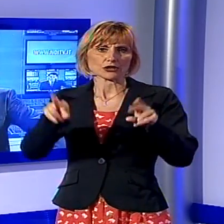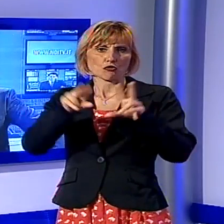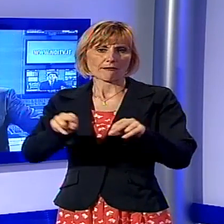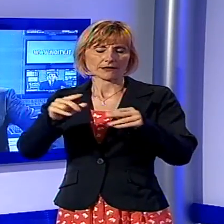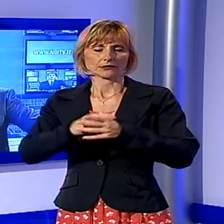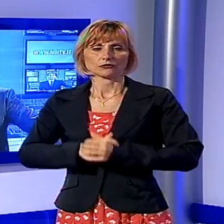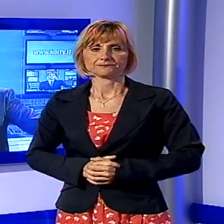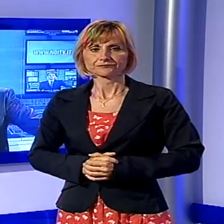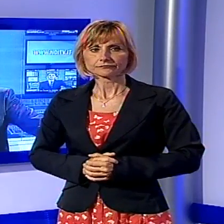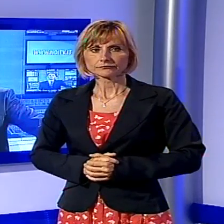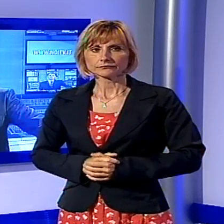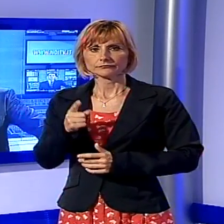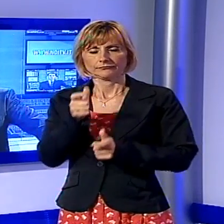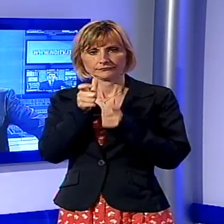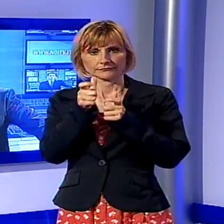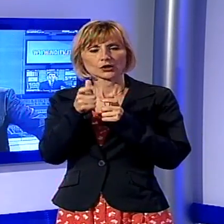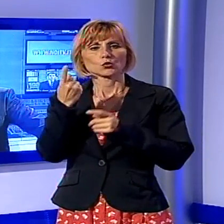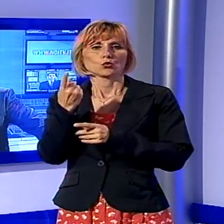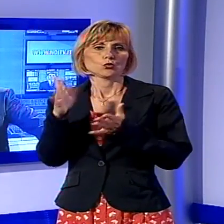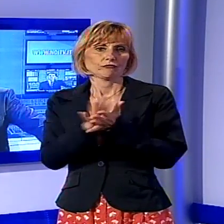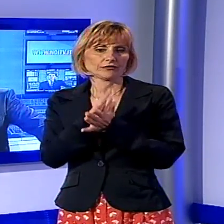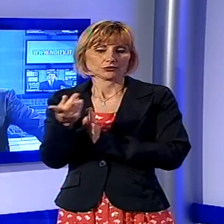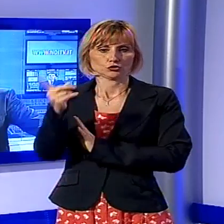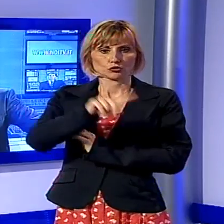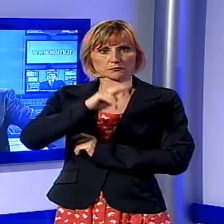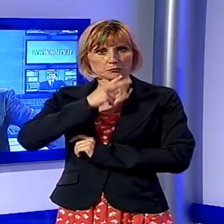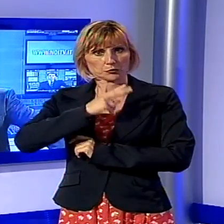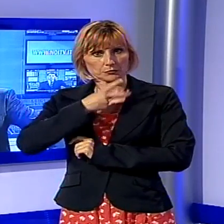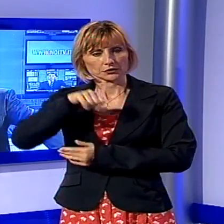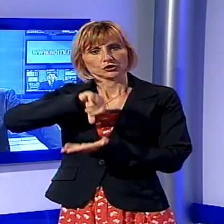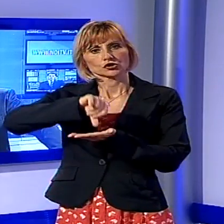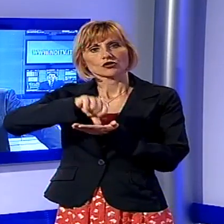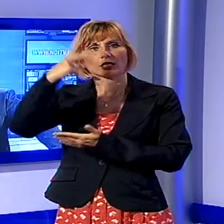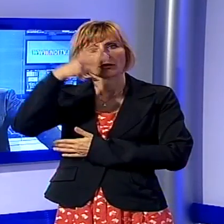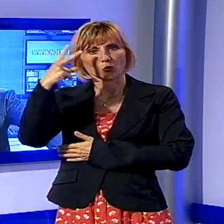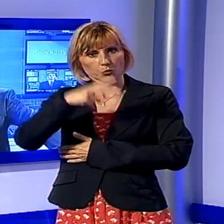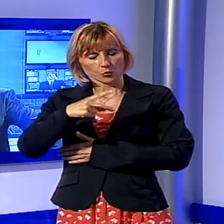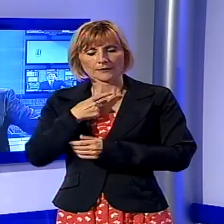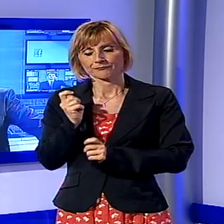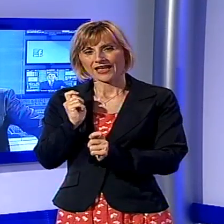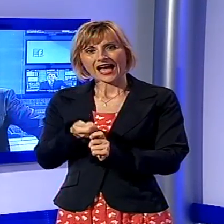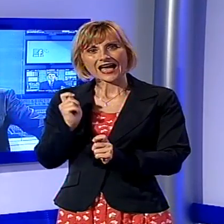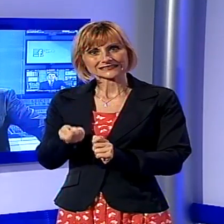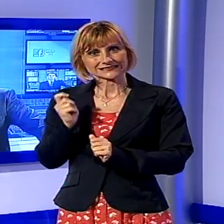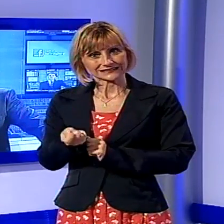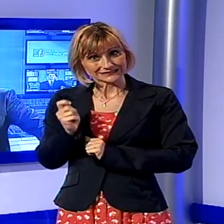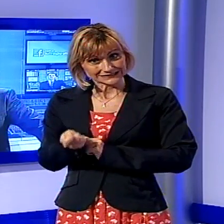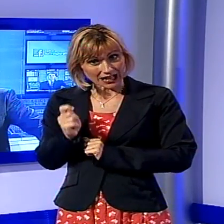Adesso parliamo di un evento che si terrà domani pomeriggio nel centro storico di Lucca, un'asta benefica con delle